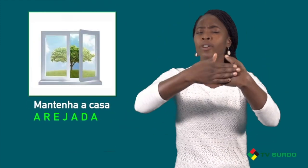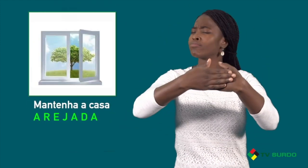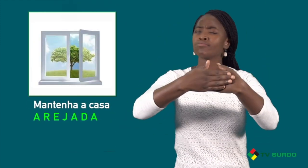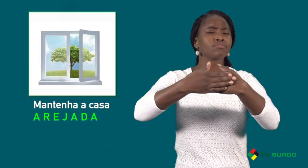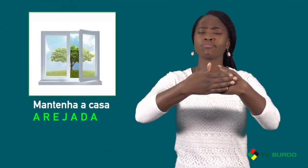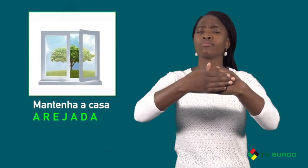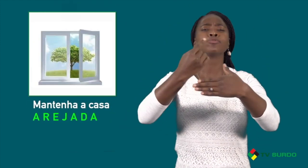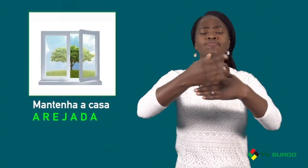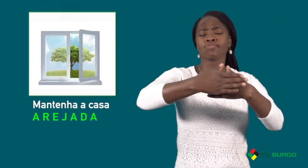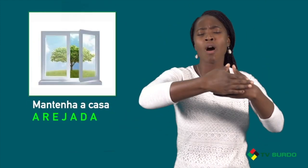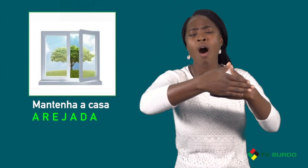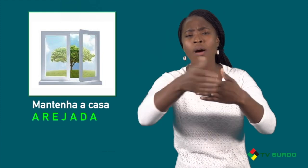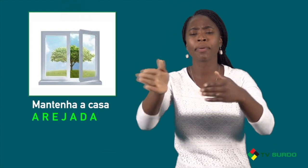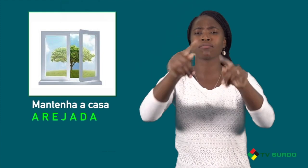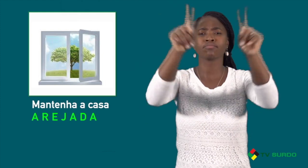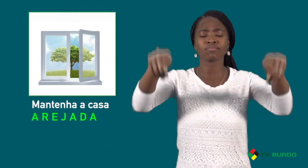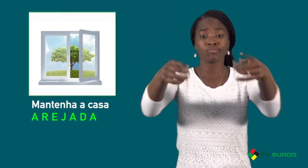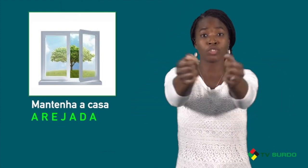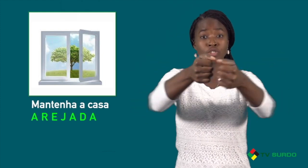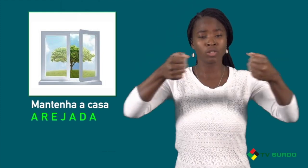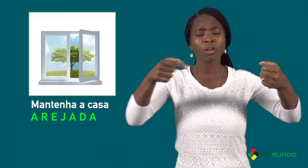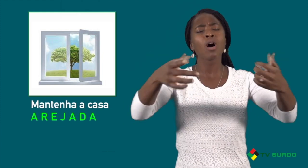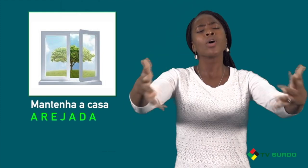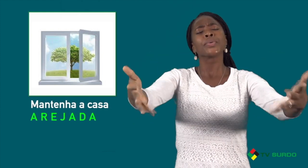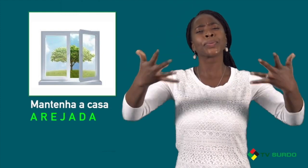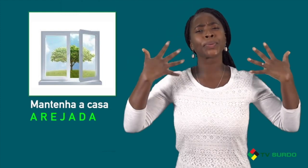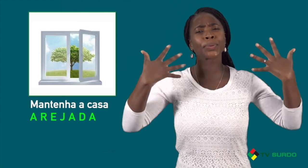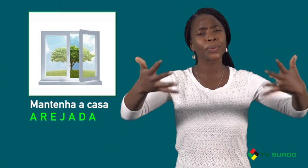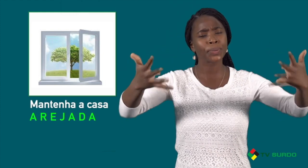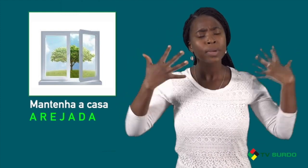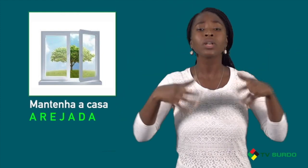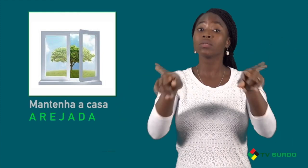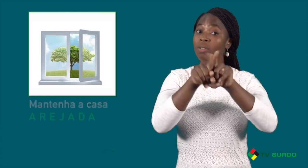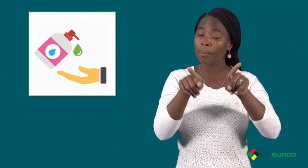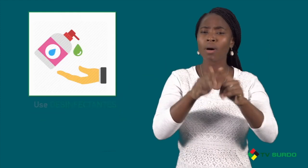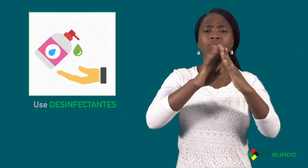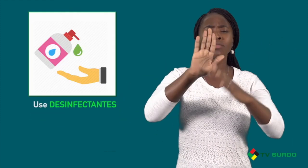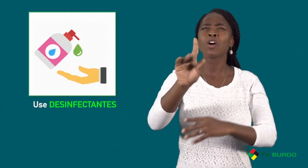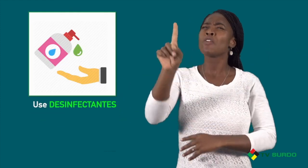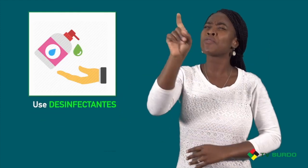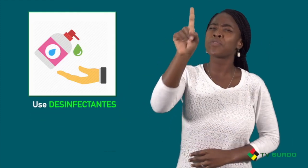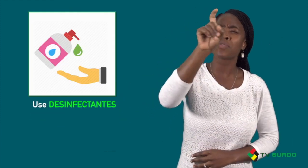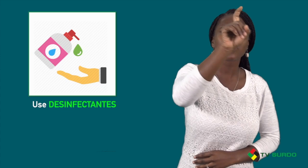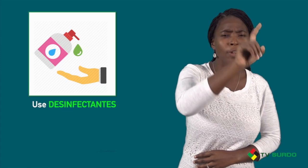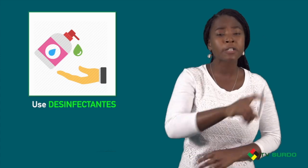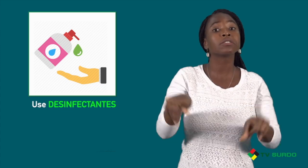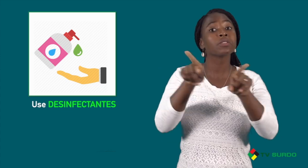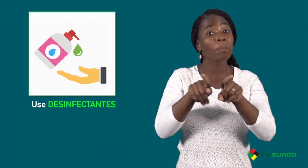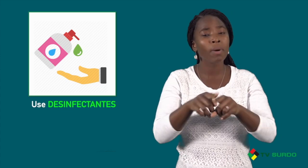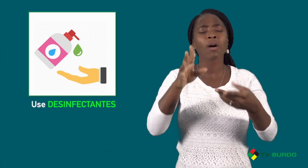janelas fechadas. Abra para que circule o ar. Também desefete os